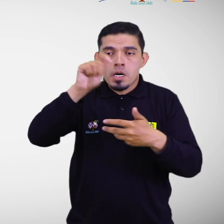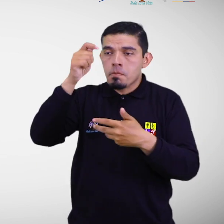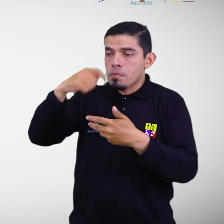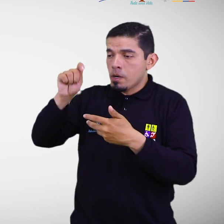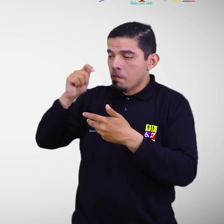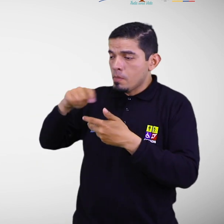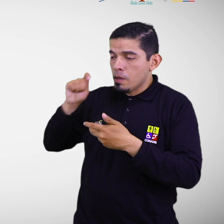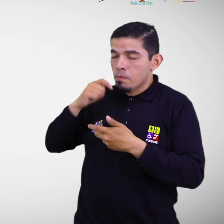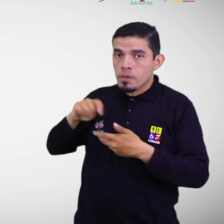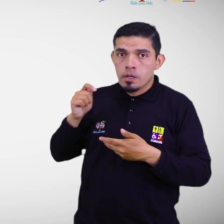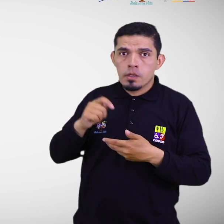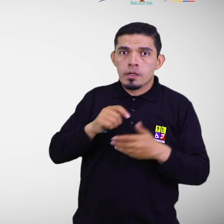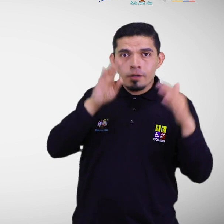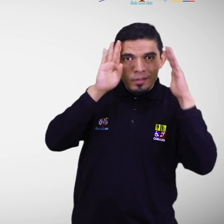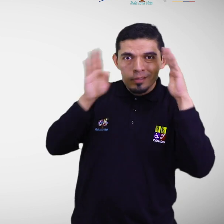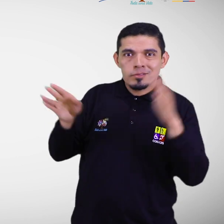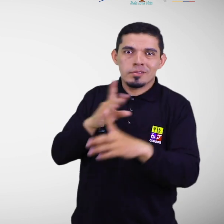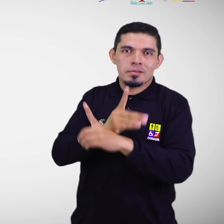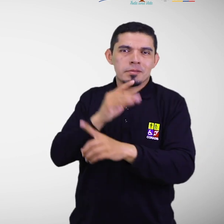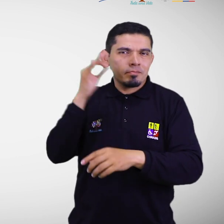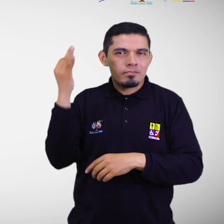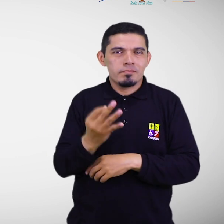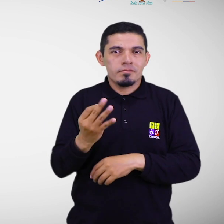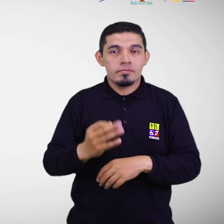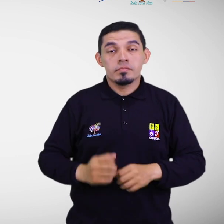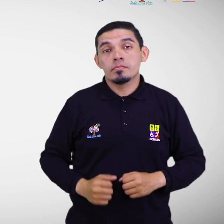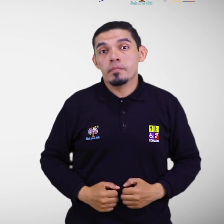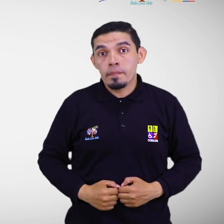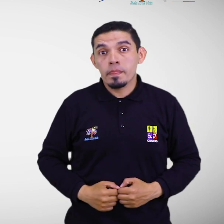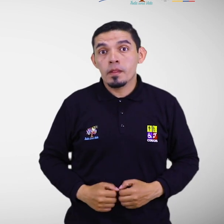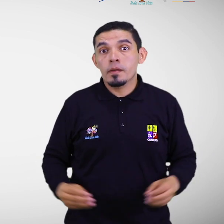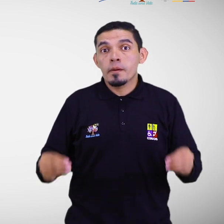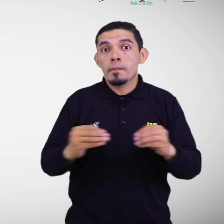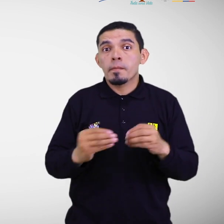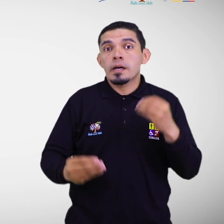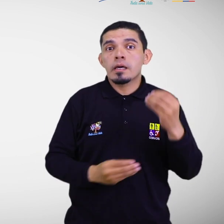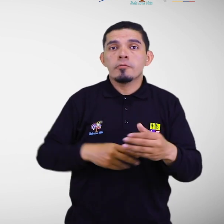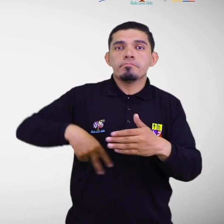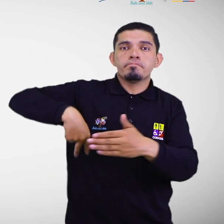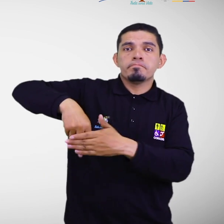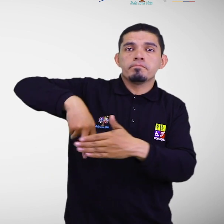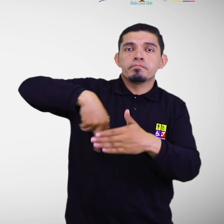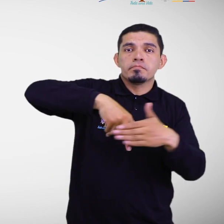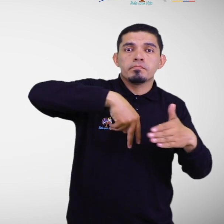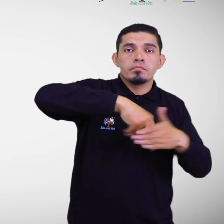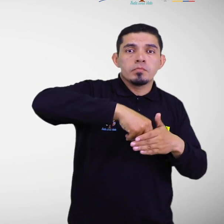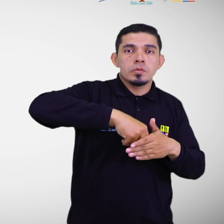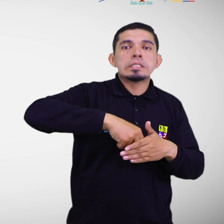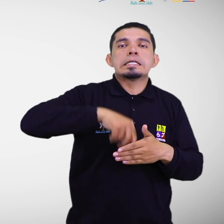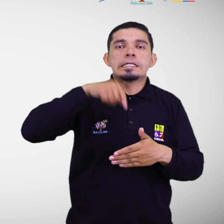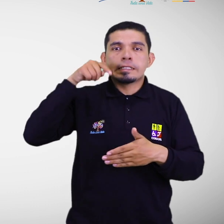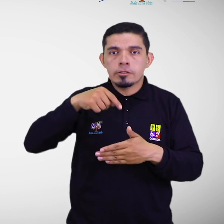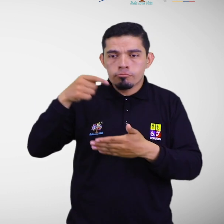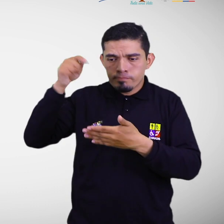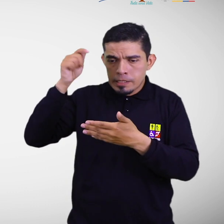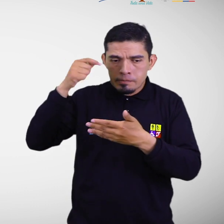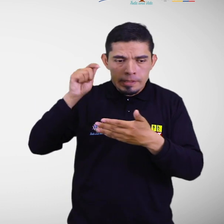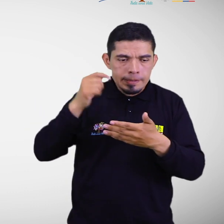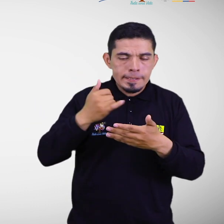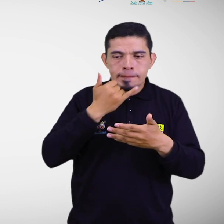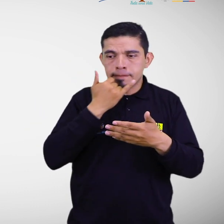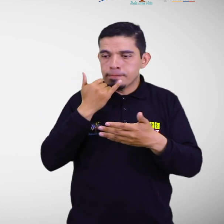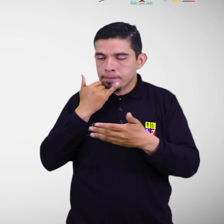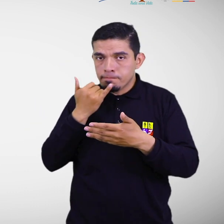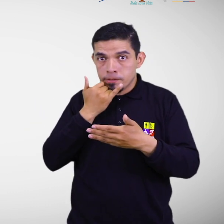prioritario. Así como, los principales obstáculos en caso de evacuación, la accesibilidad en caso de personas